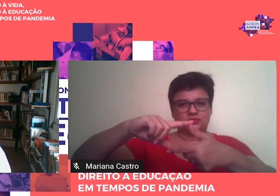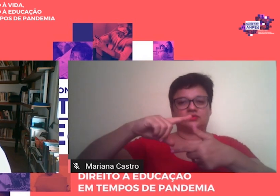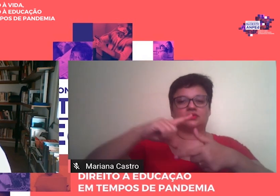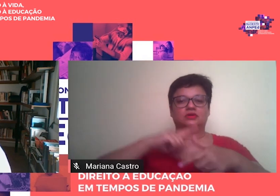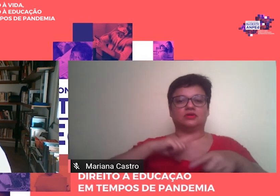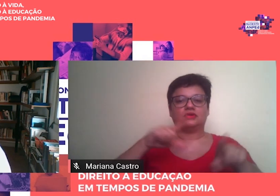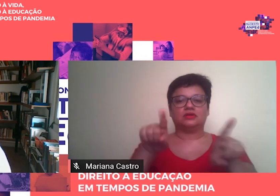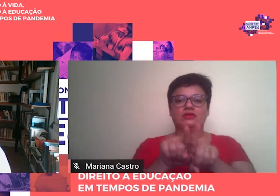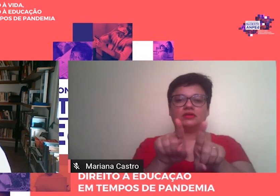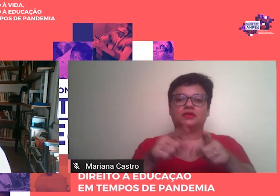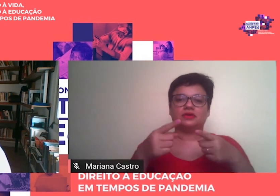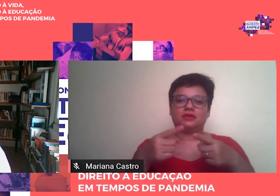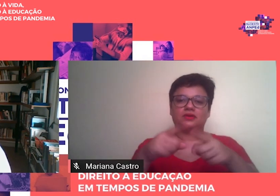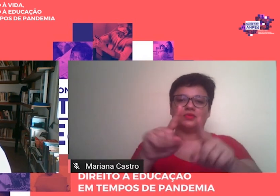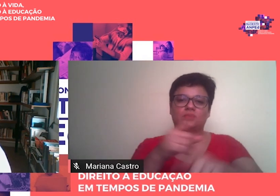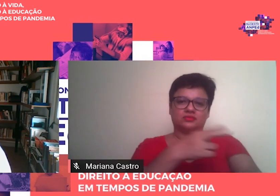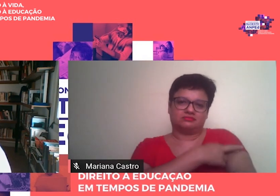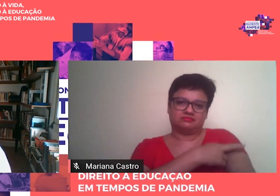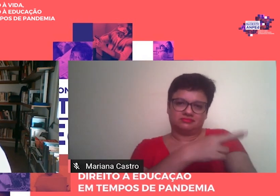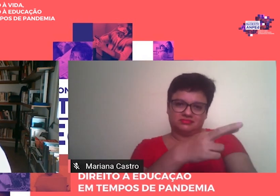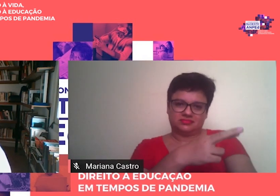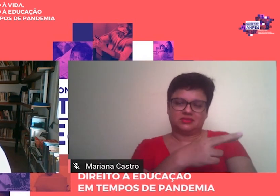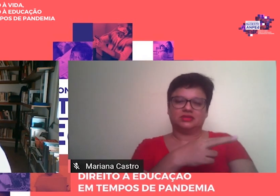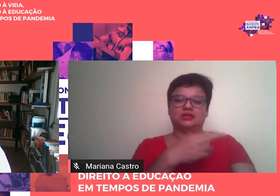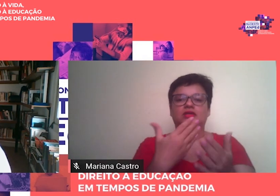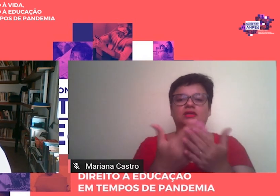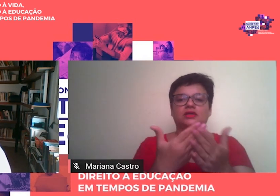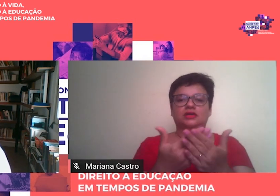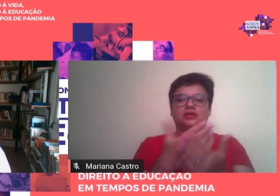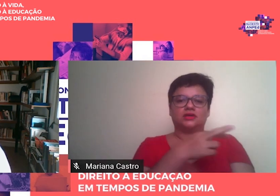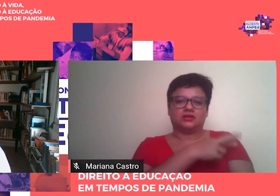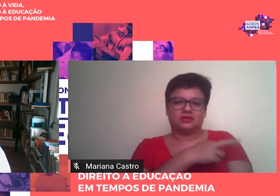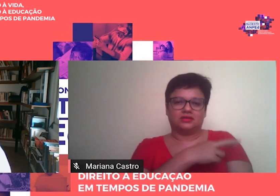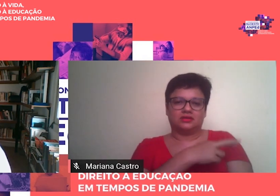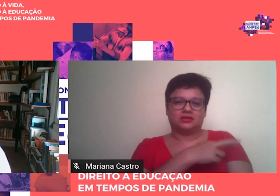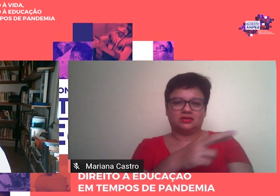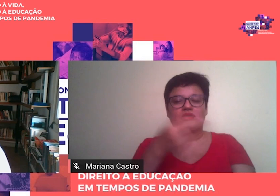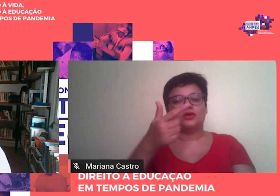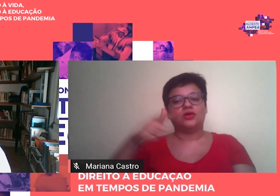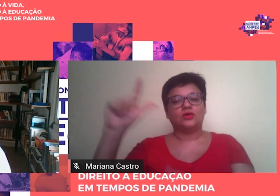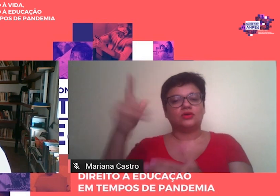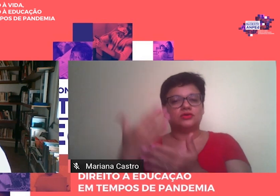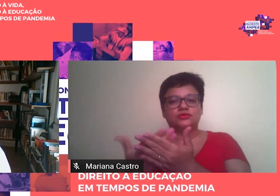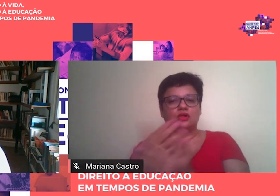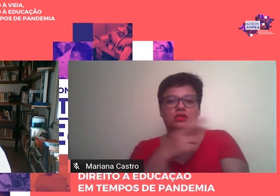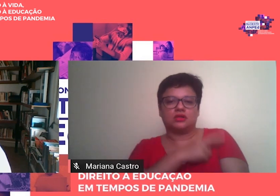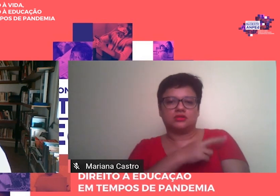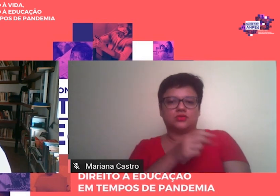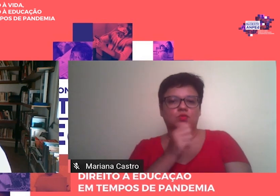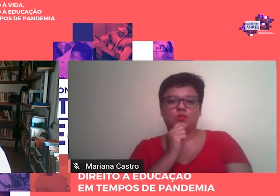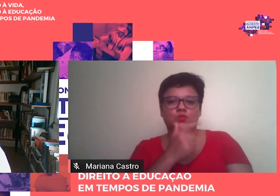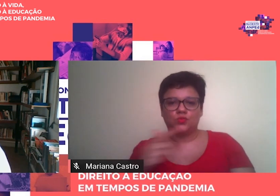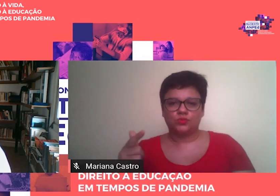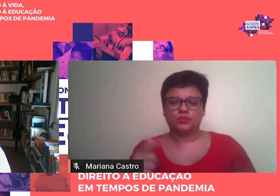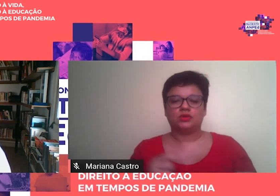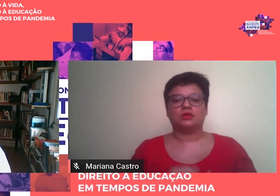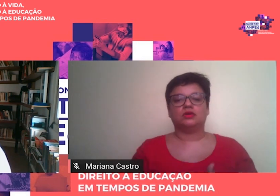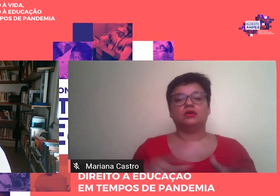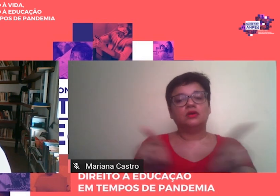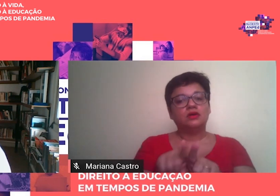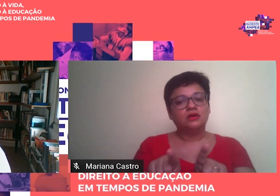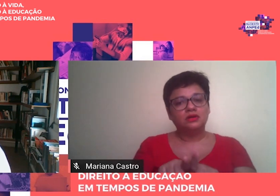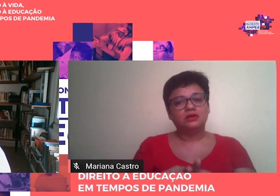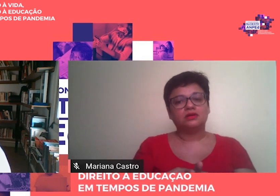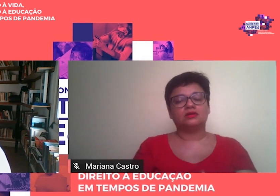religiosa e leiga. Luiz Antônio, em uma de nossas conversas, observou ser preferível em lugar de vertente